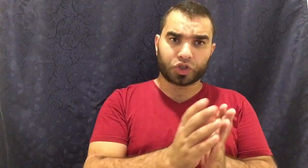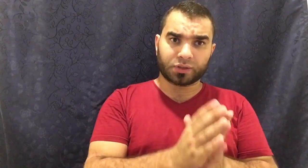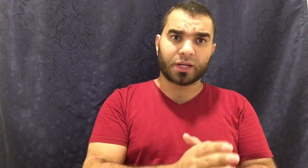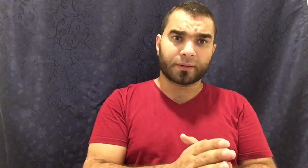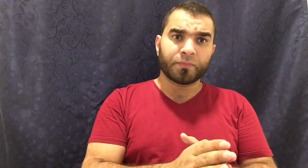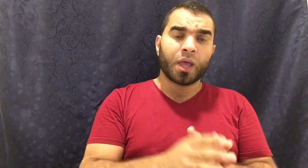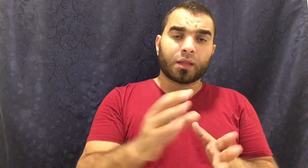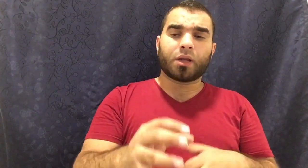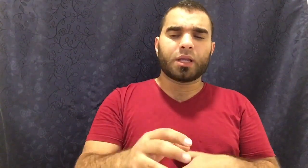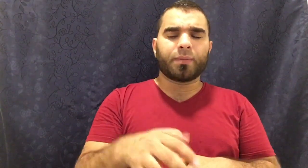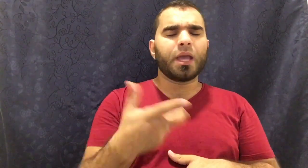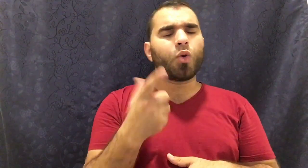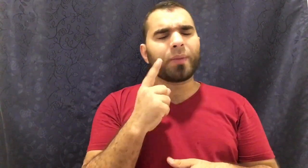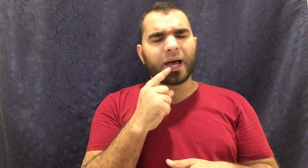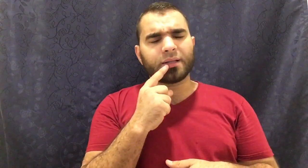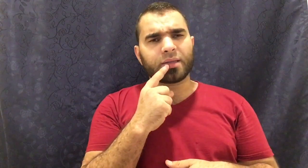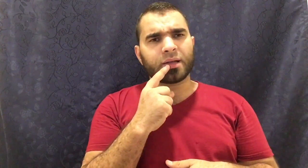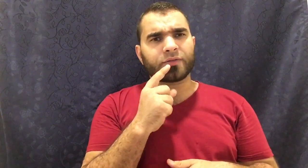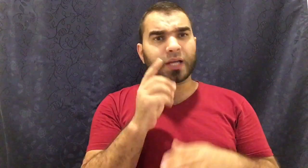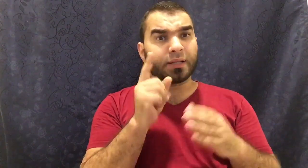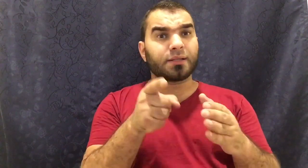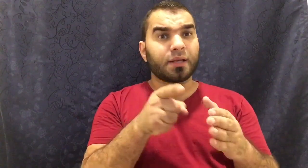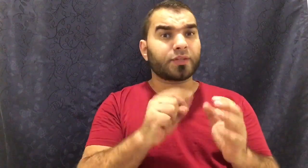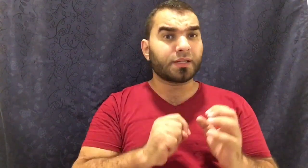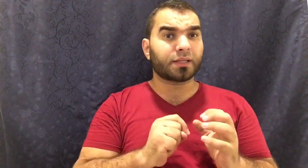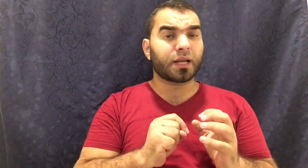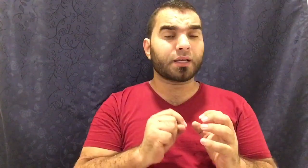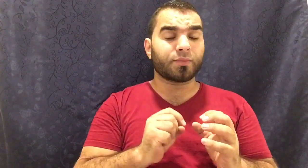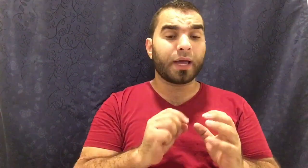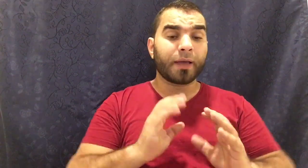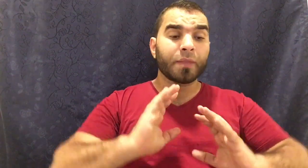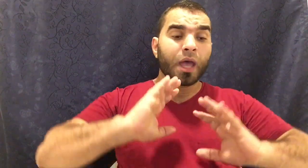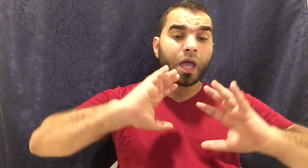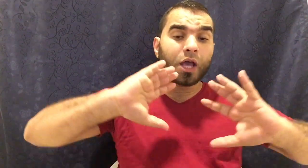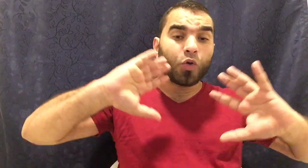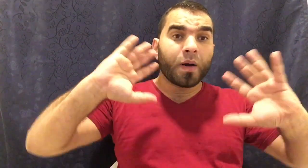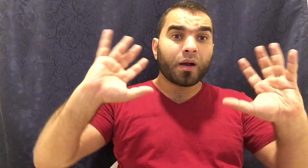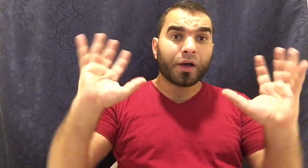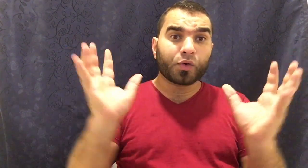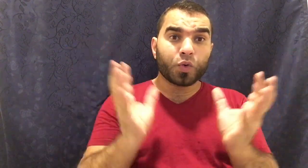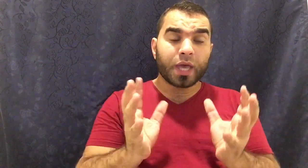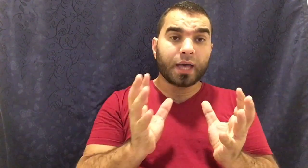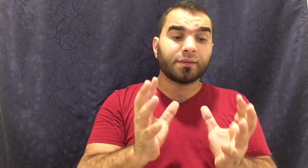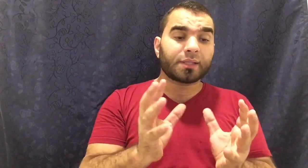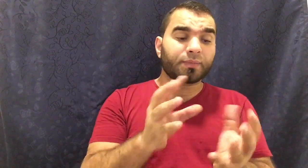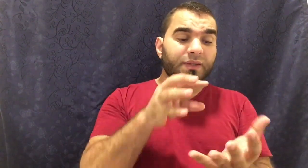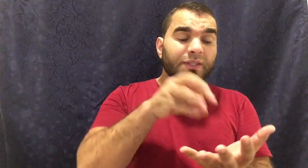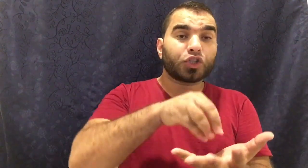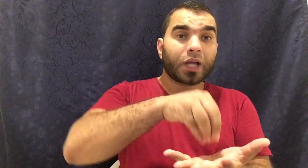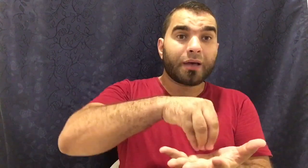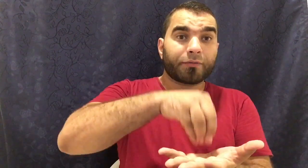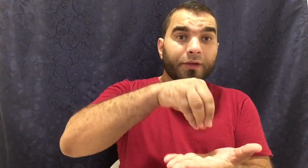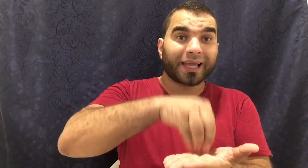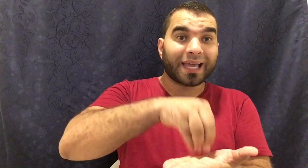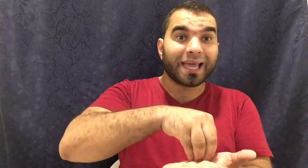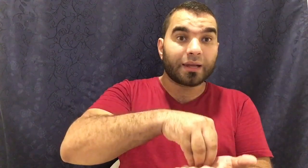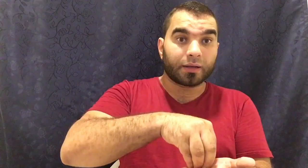الشيطان طيب إيه هو بقى حديث النفس؟ حديث النفس عايزك تركز معي هي عبارة عن رؤية أنت بتنسجها في الخيال